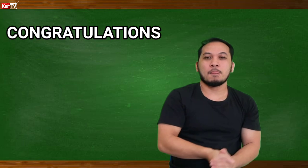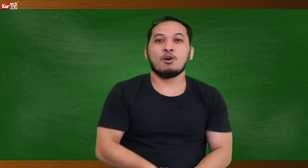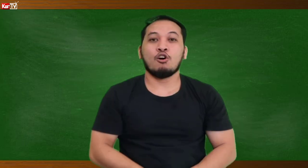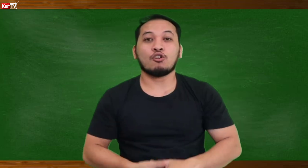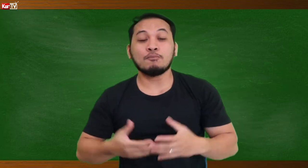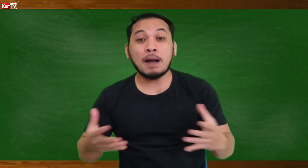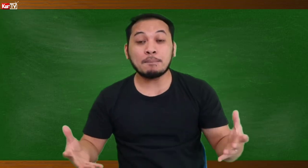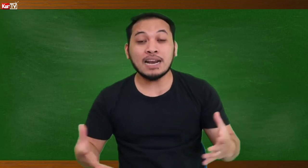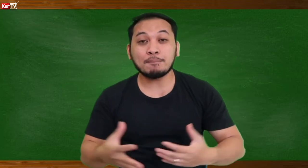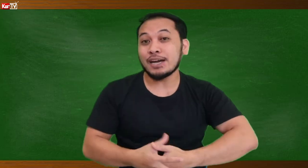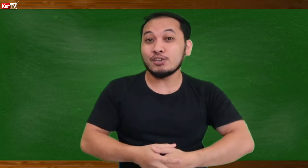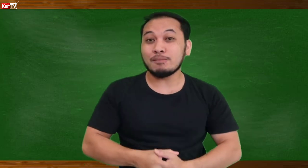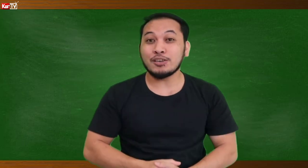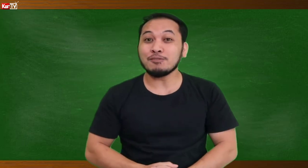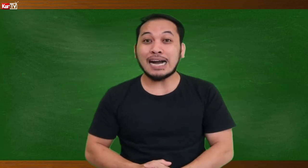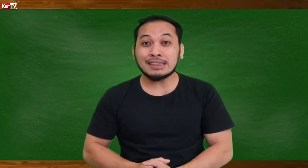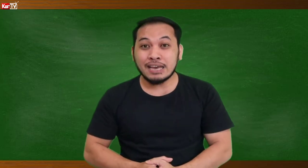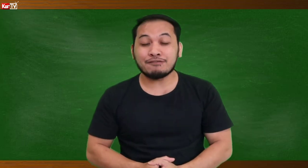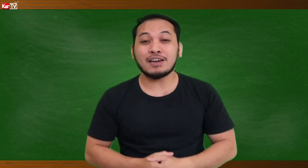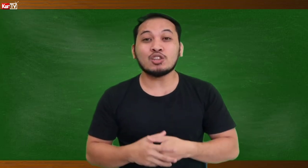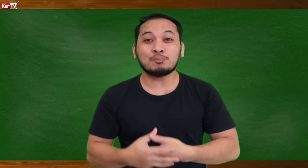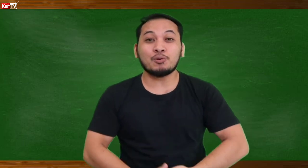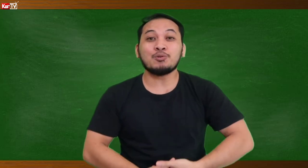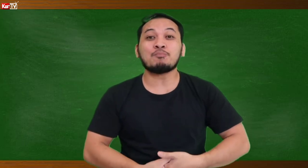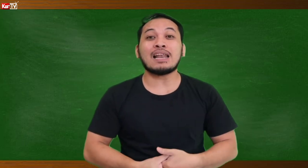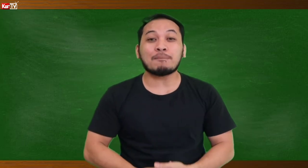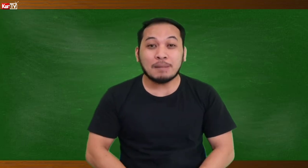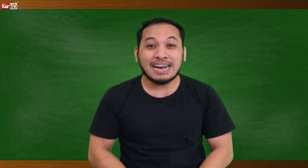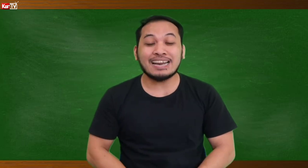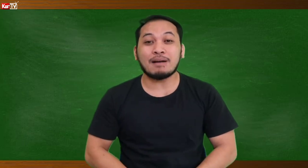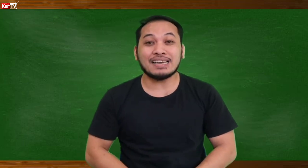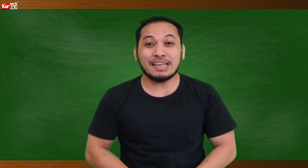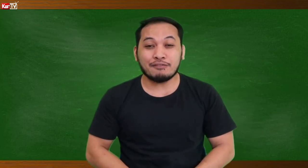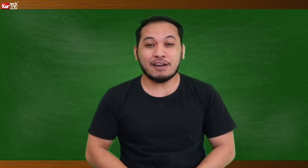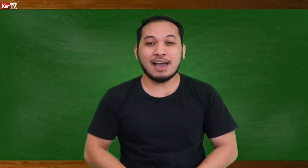O, kung papalapakan nyo naman yung mga def. Ganito po yung palapak ng mga def. Ha?